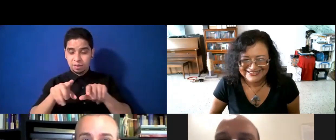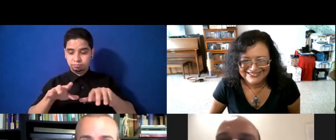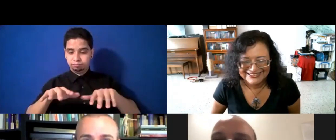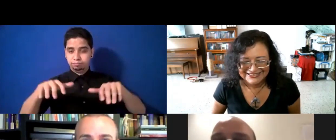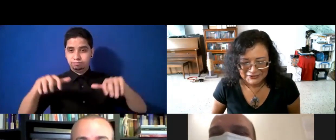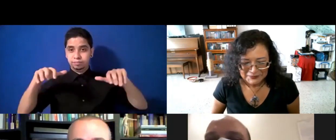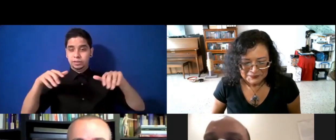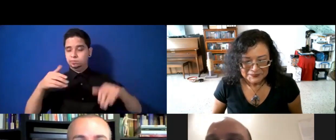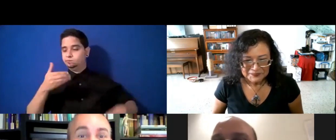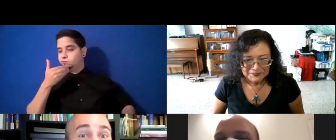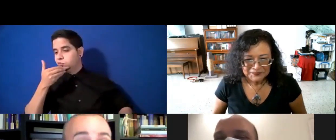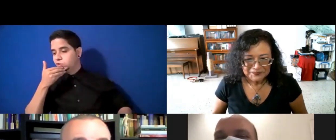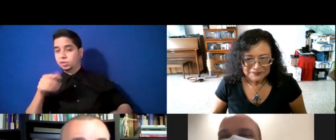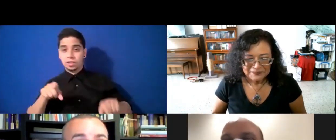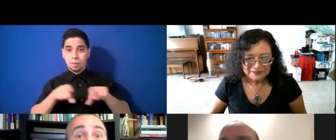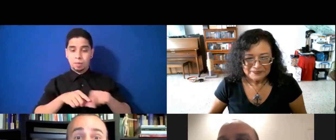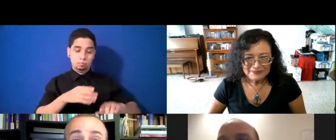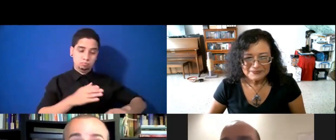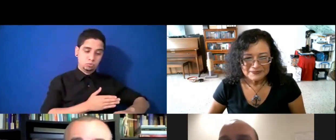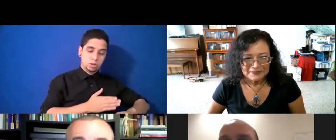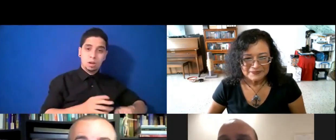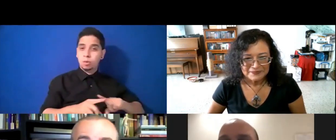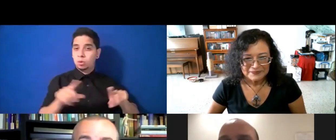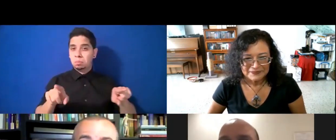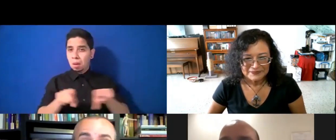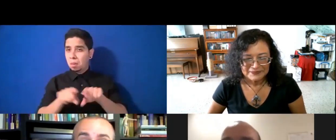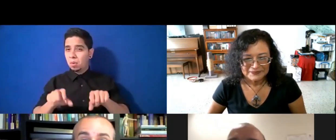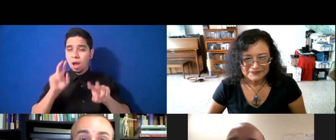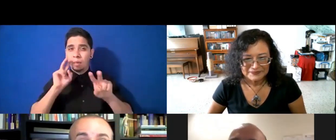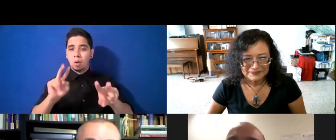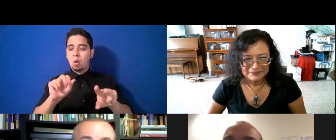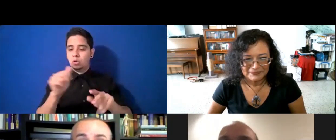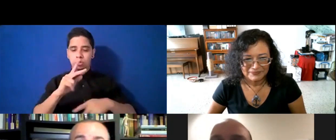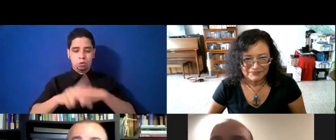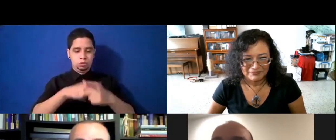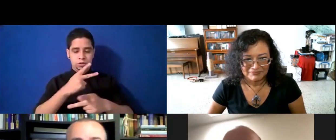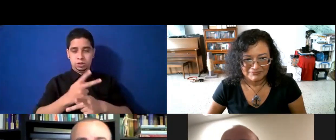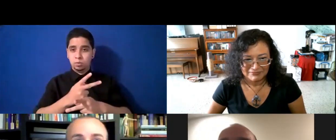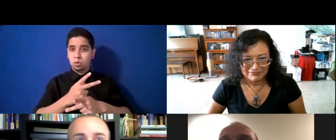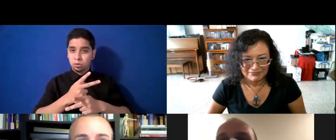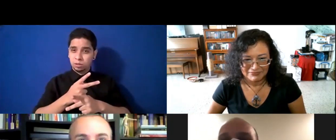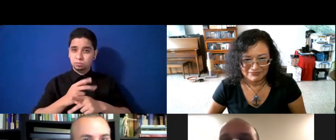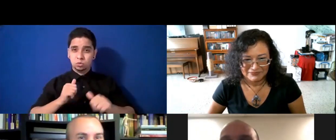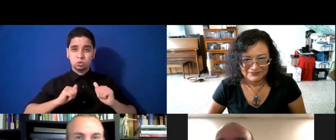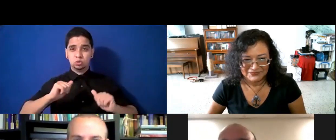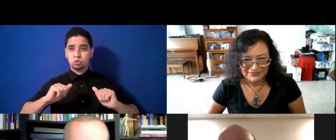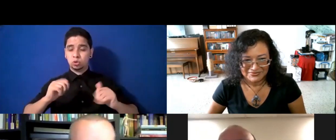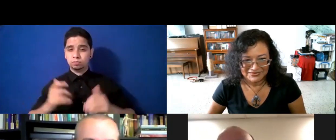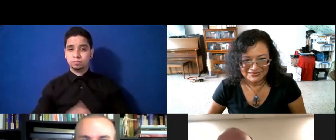chévere que tienen en Pizabrosa, también puede ver algún otro tipo de espectáculo, más multidisciplinario, ¿verdad? Una cosa, que sea un stand, o que sea